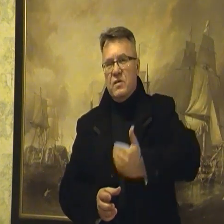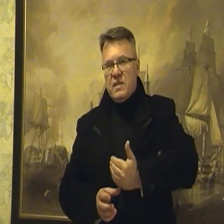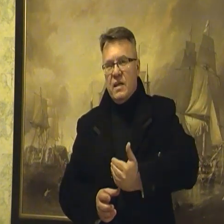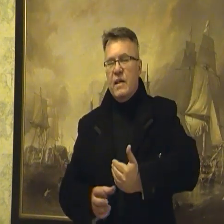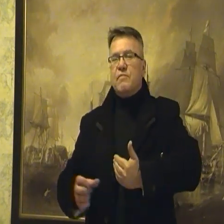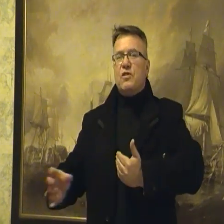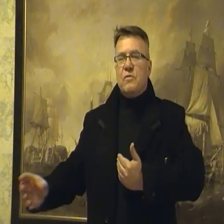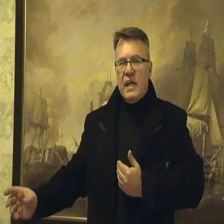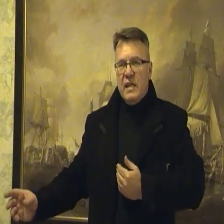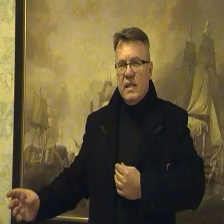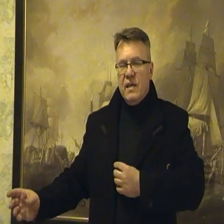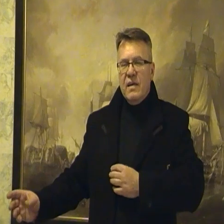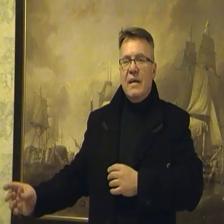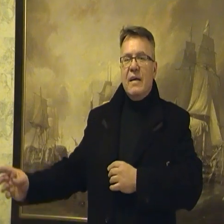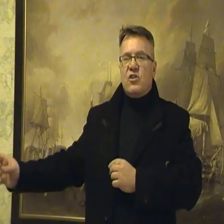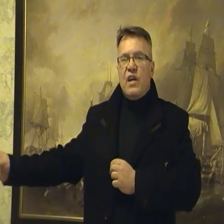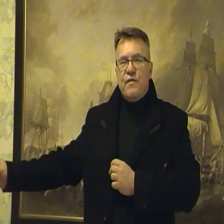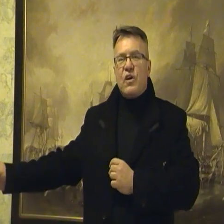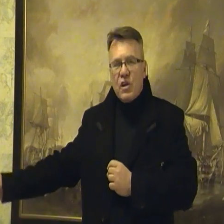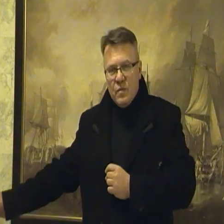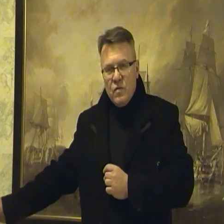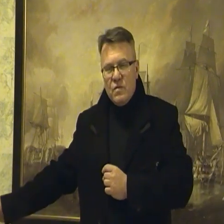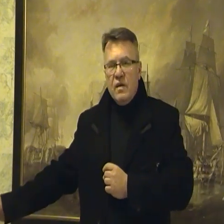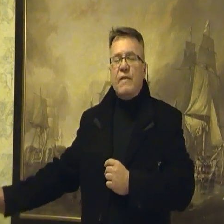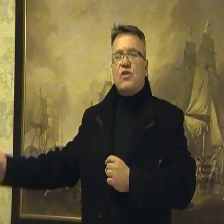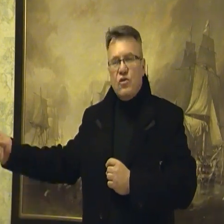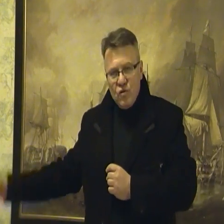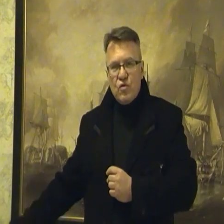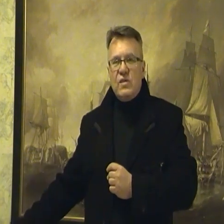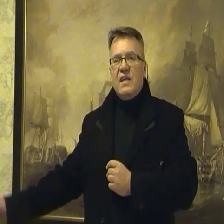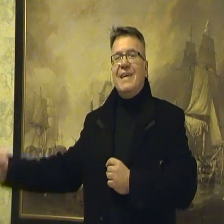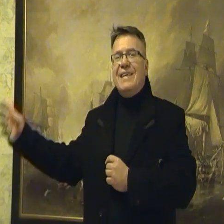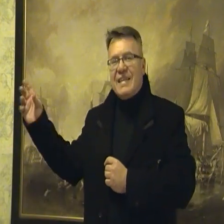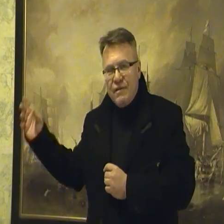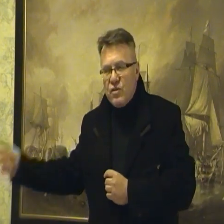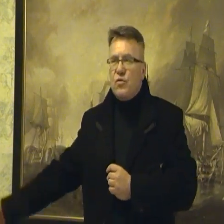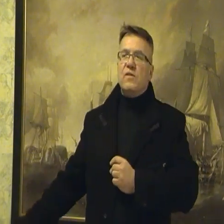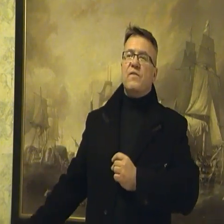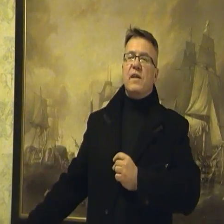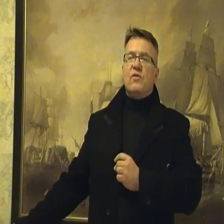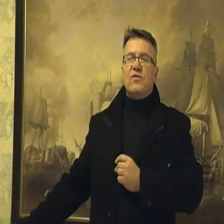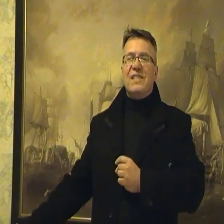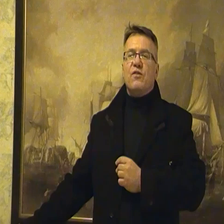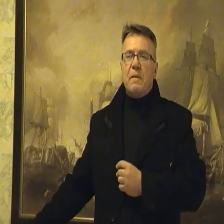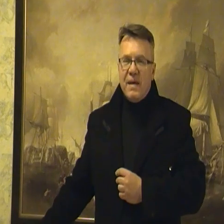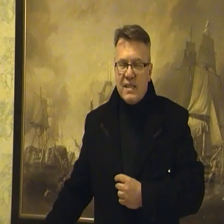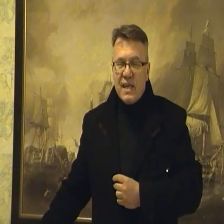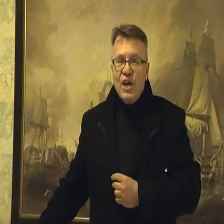Polskę, przez Ukrainę, szedł w Krymu, wschodną Turcję i trafia do Kukdwejtu, do Zatoki Perskiej.